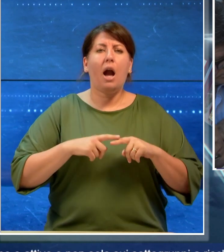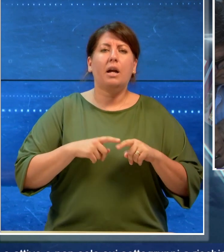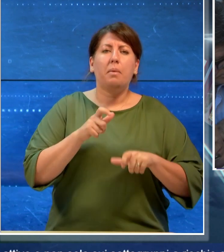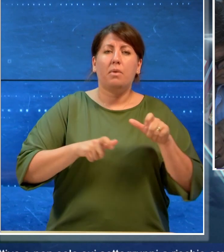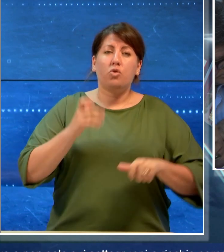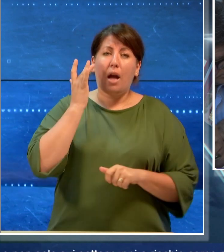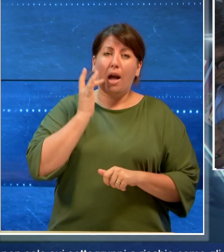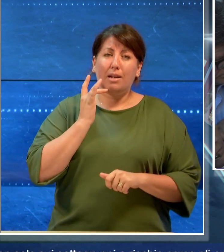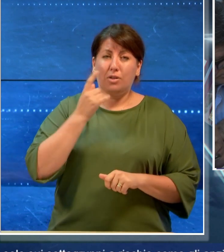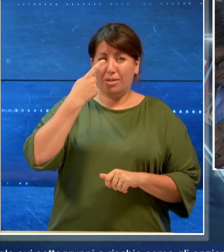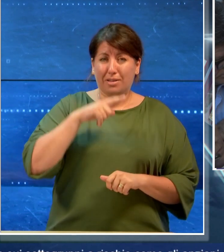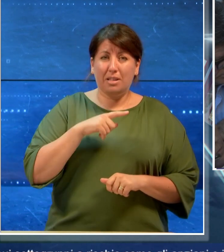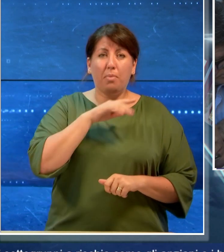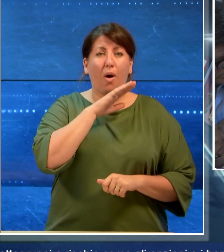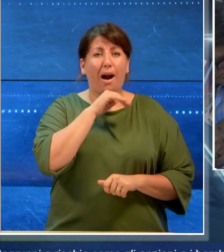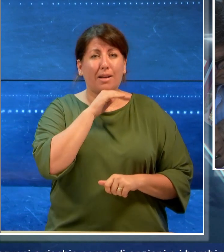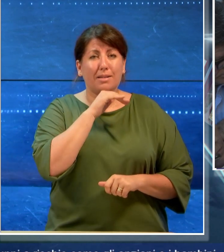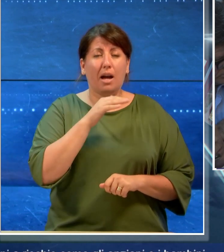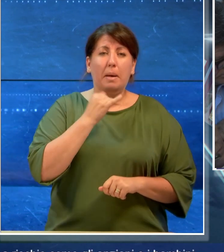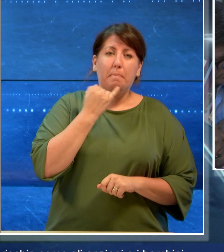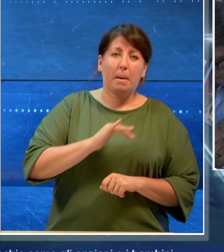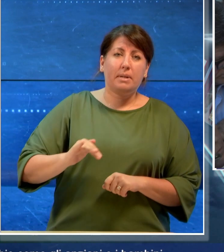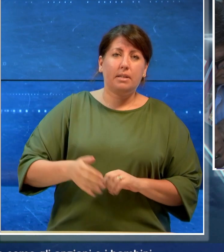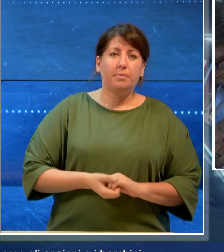a rischio come anziani e bambini.